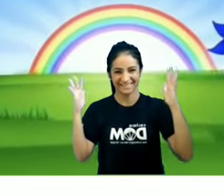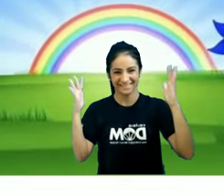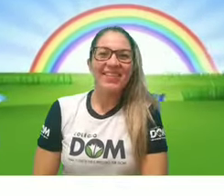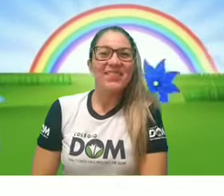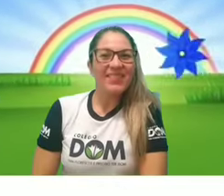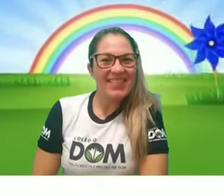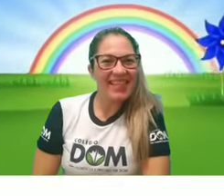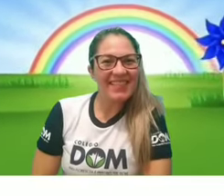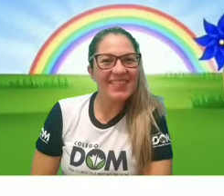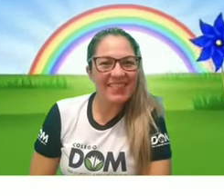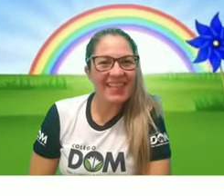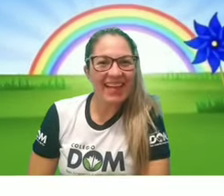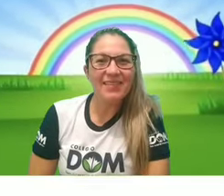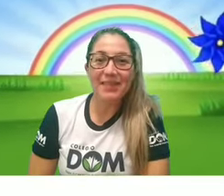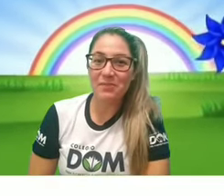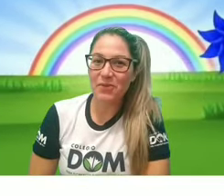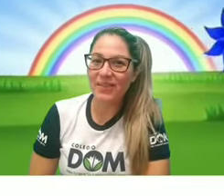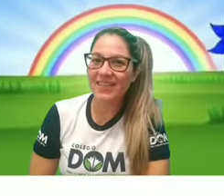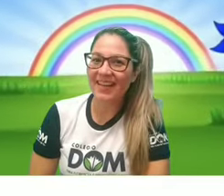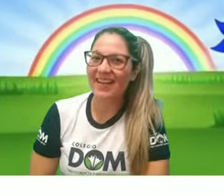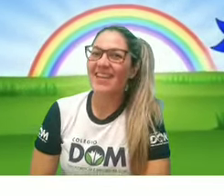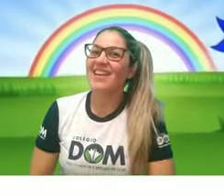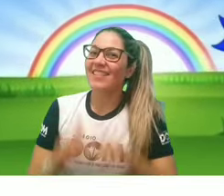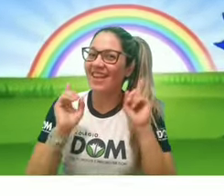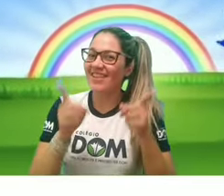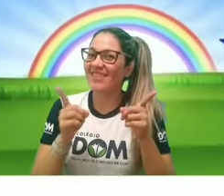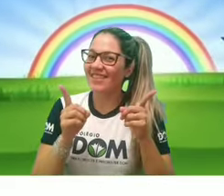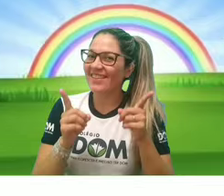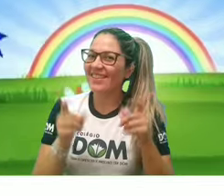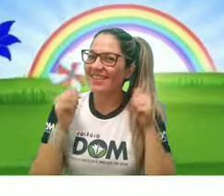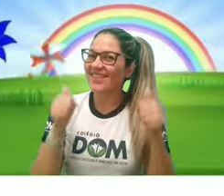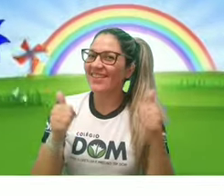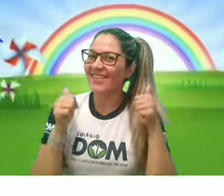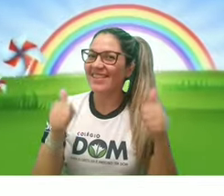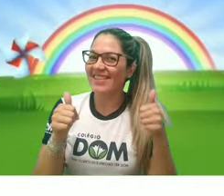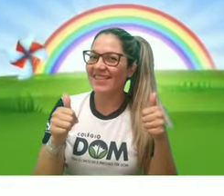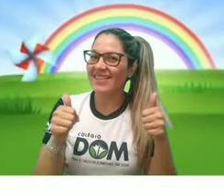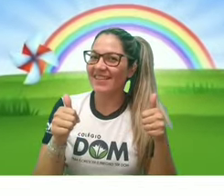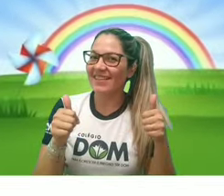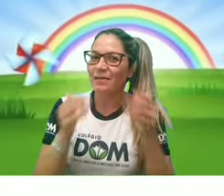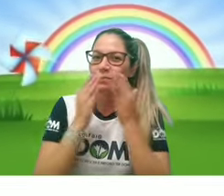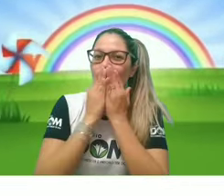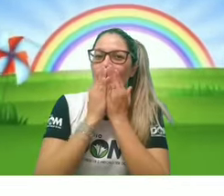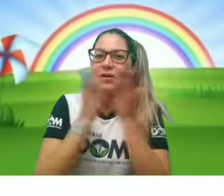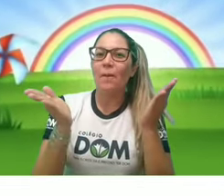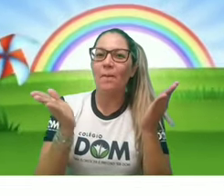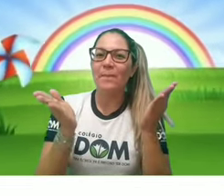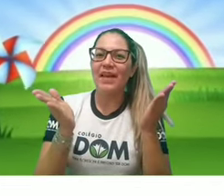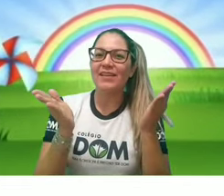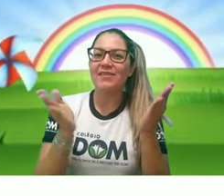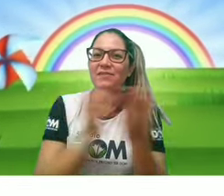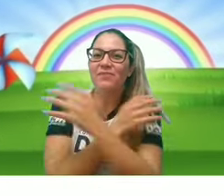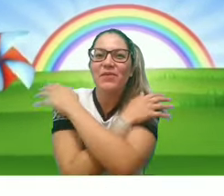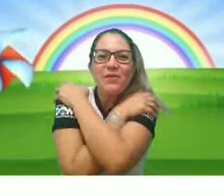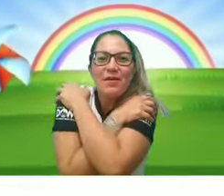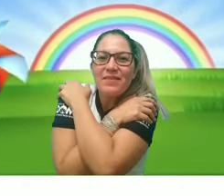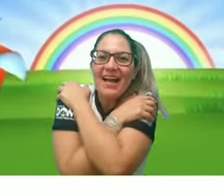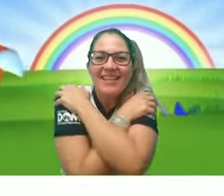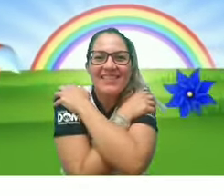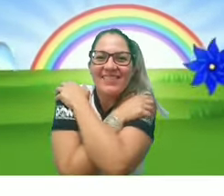Vocês gostaram da música? Tenho certeza que sim! Um beijo, um abraço